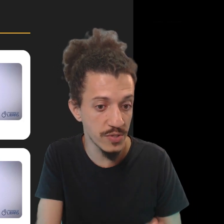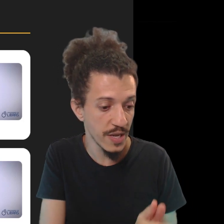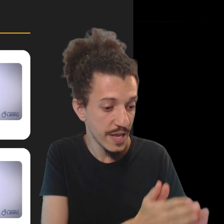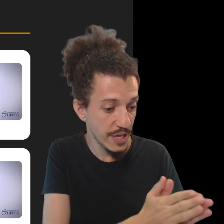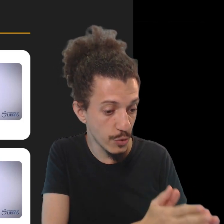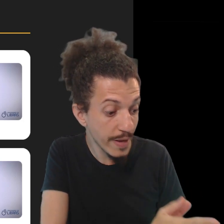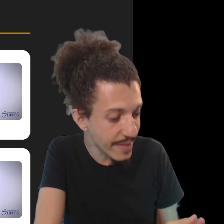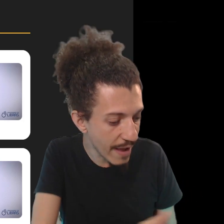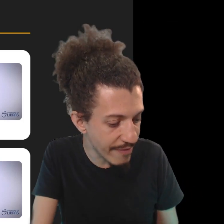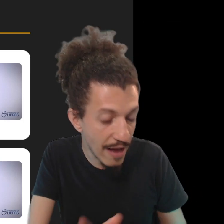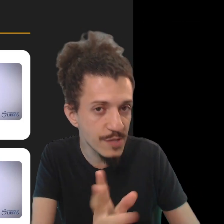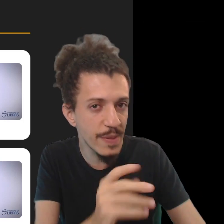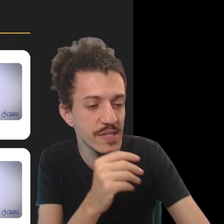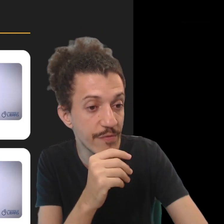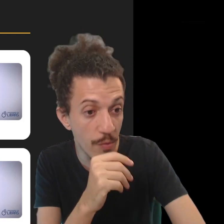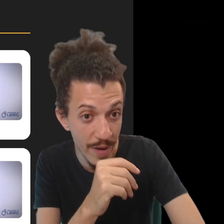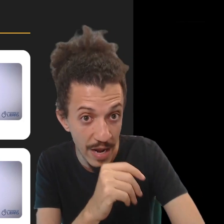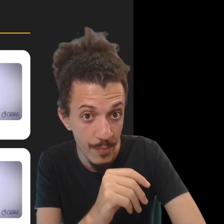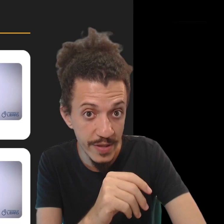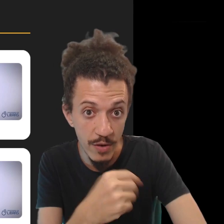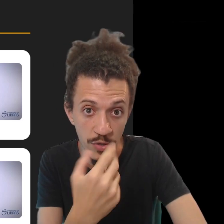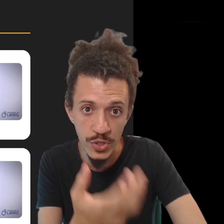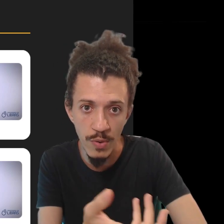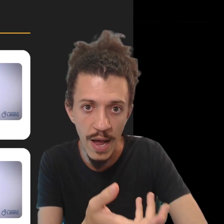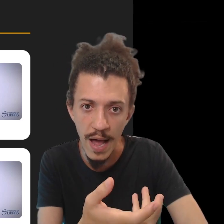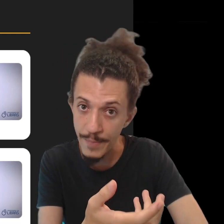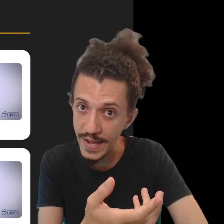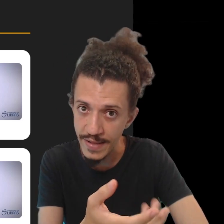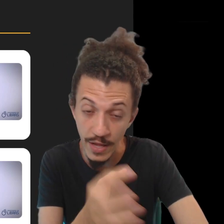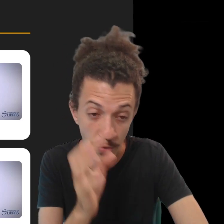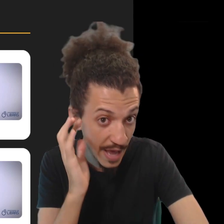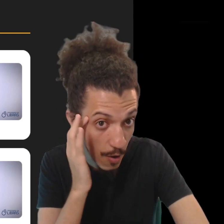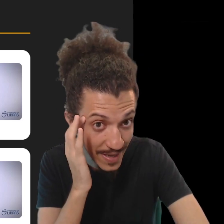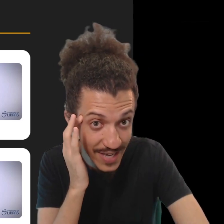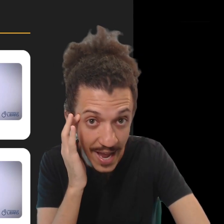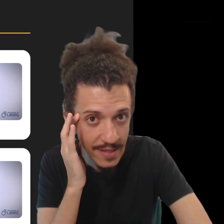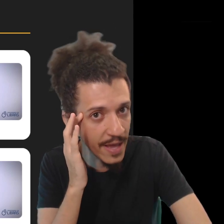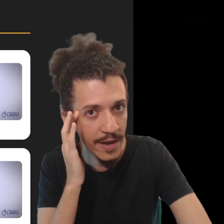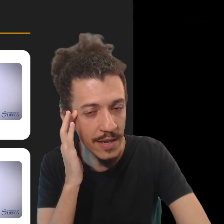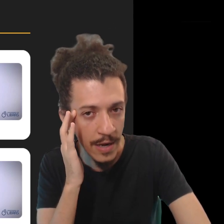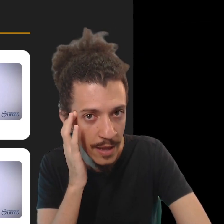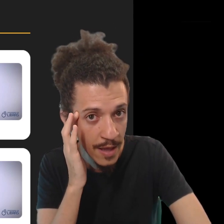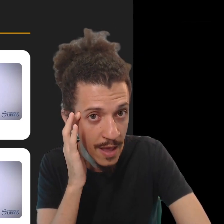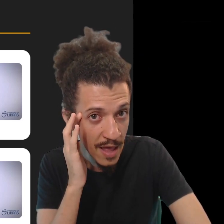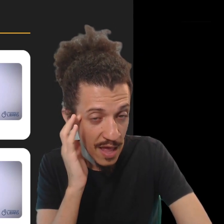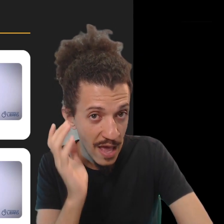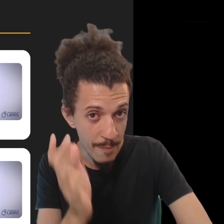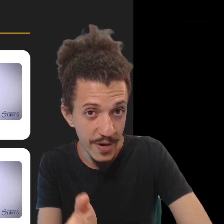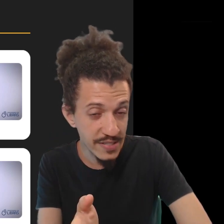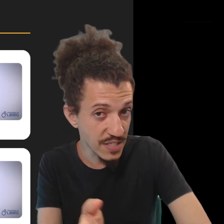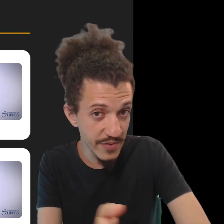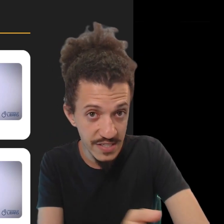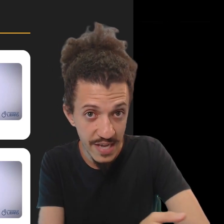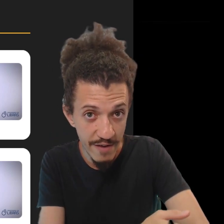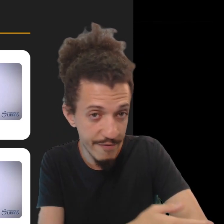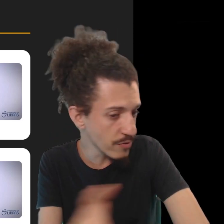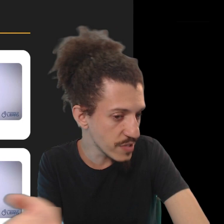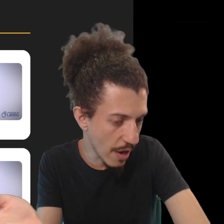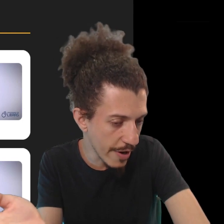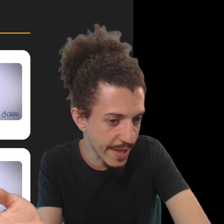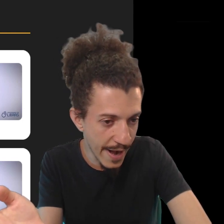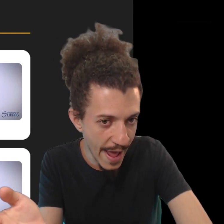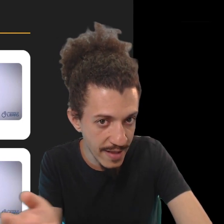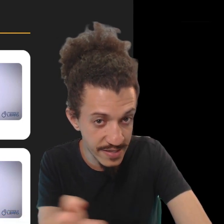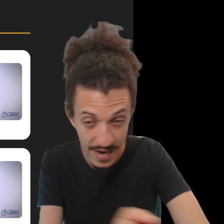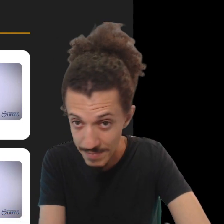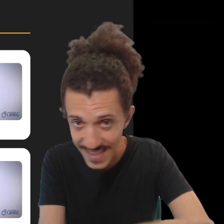estímulos e de um intervalo específico para ele poder continuar aprendendo e realmente reter aquilo ali. É por isso que às vezes você vê